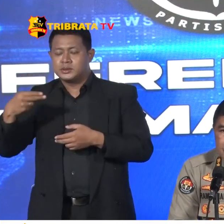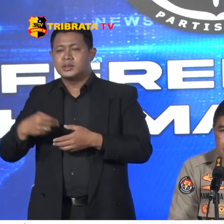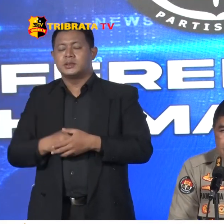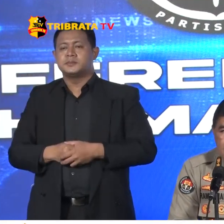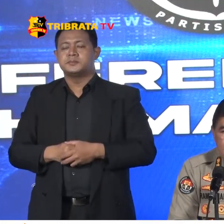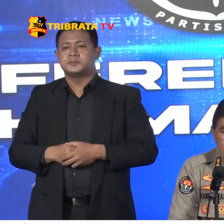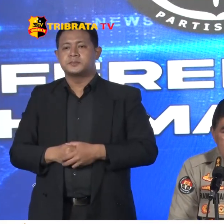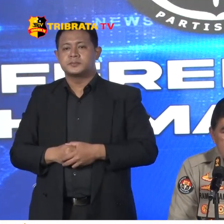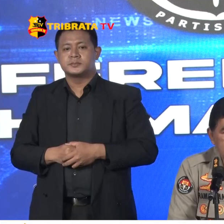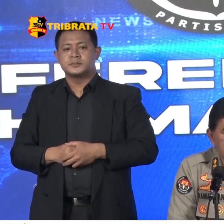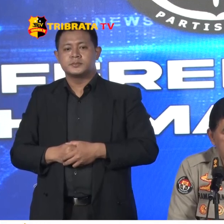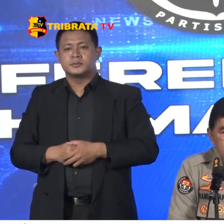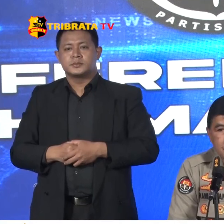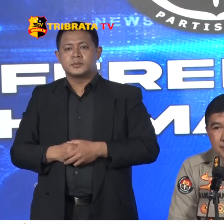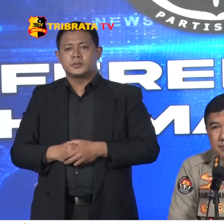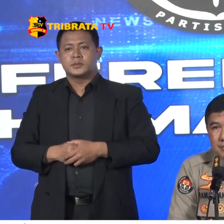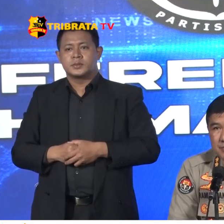Ada Lagi